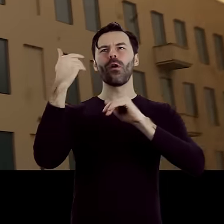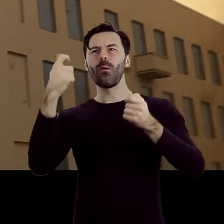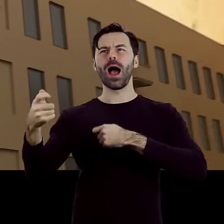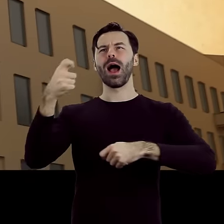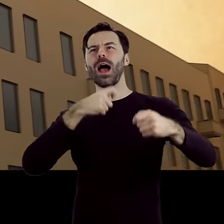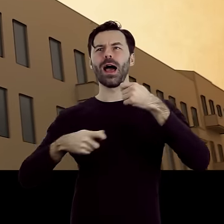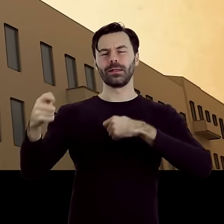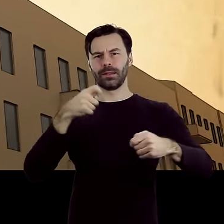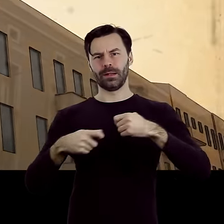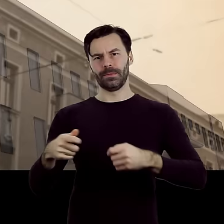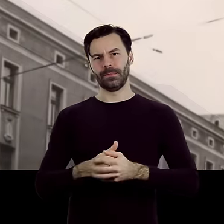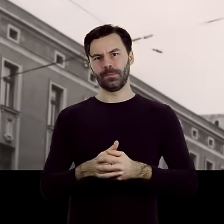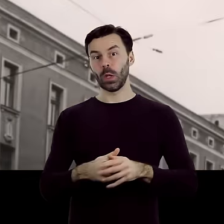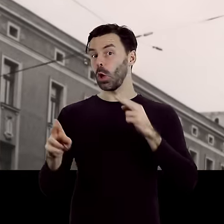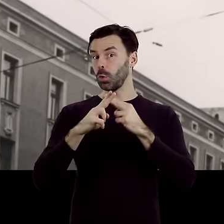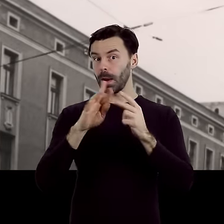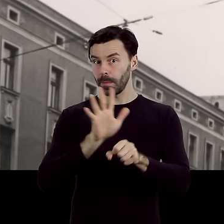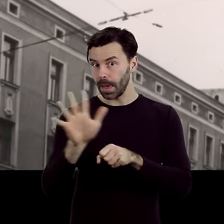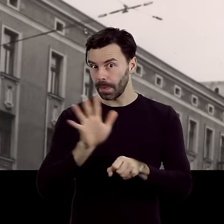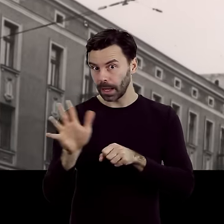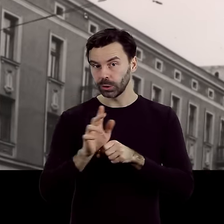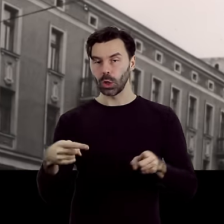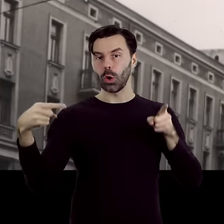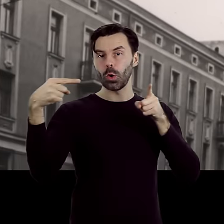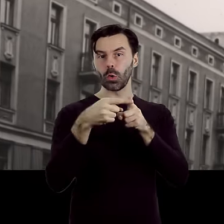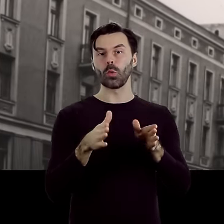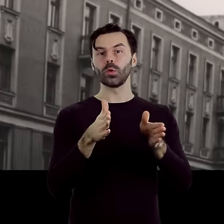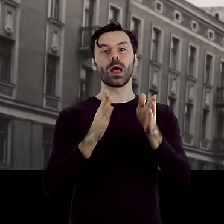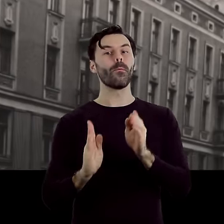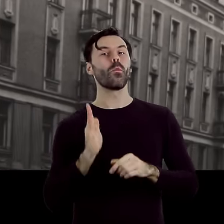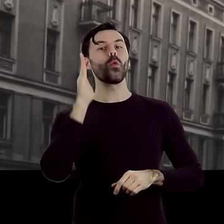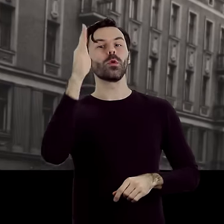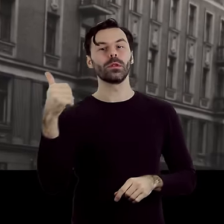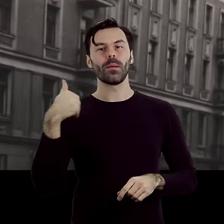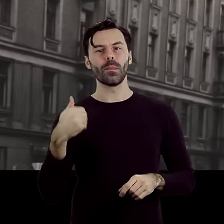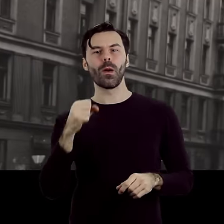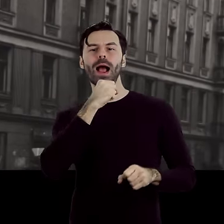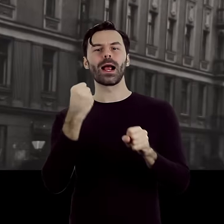Pod numerem piętnastym, na rogu z ulicą Północną, stała okazała kamienica.